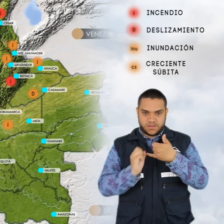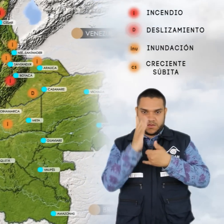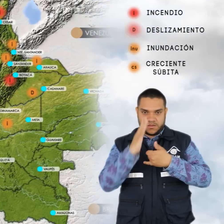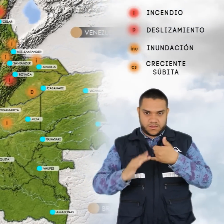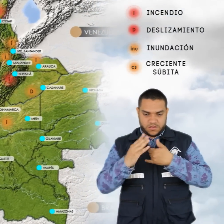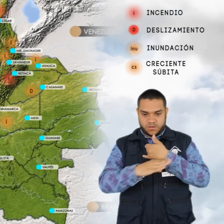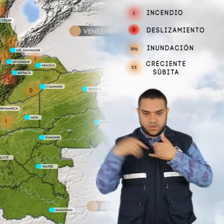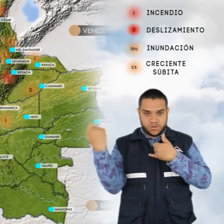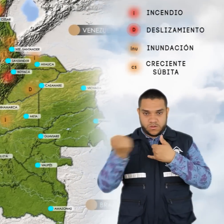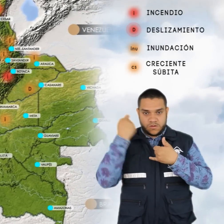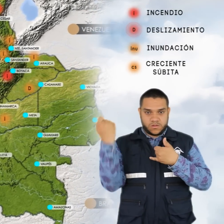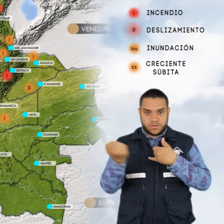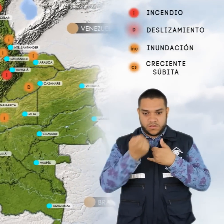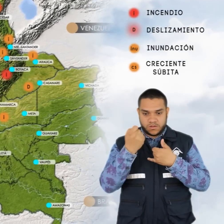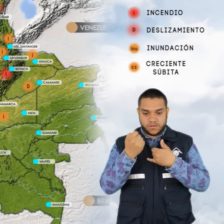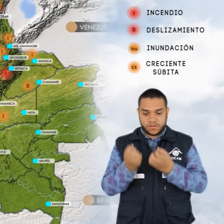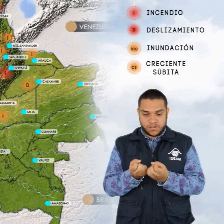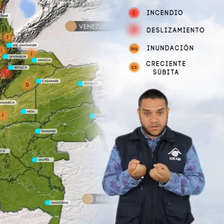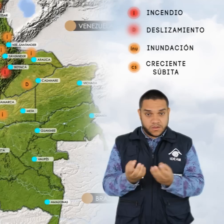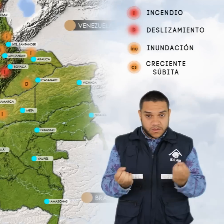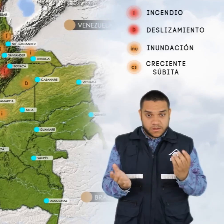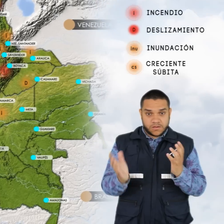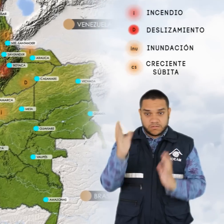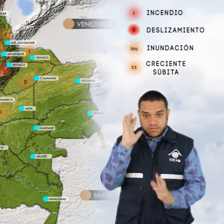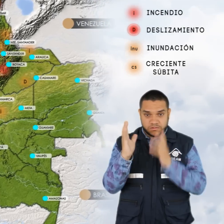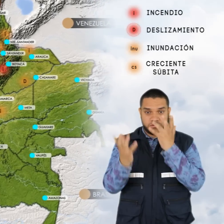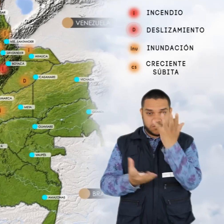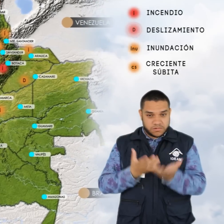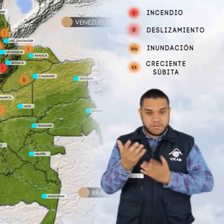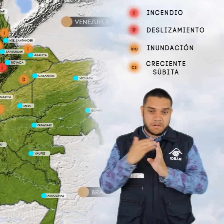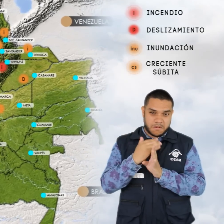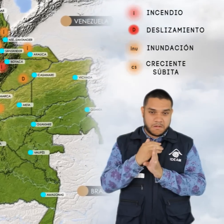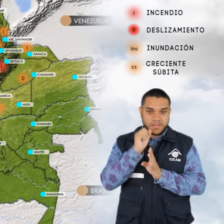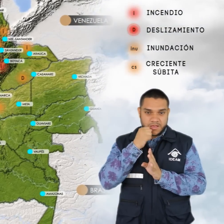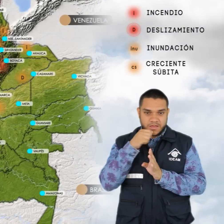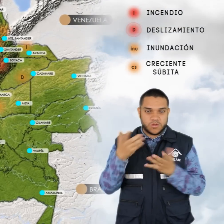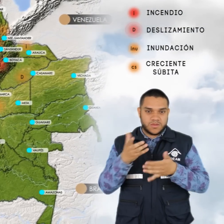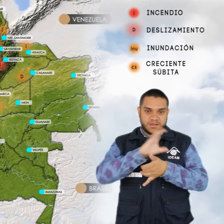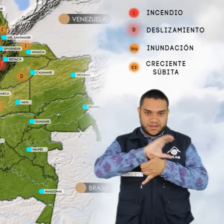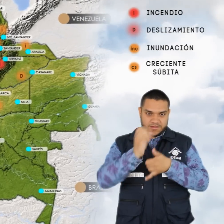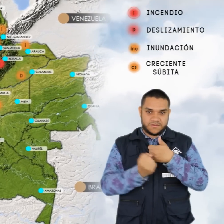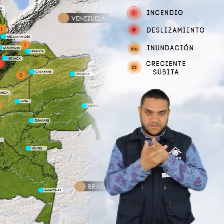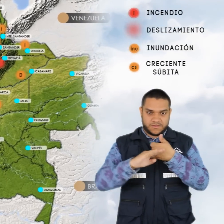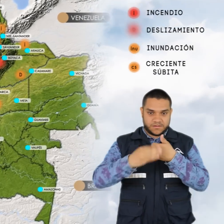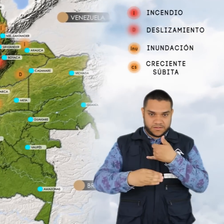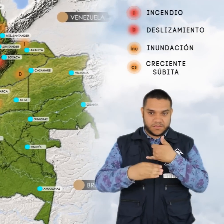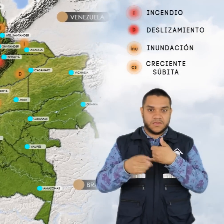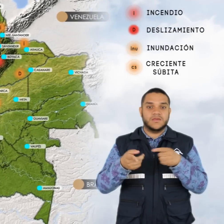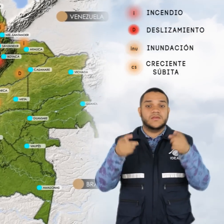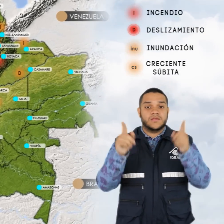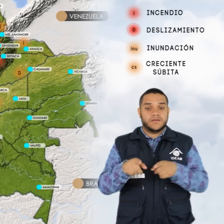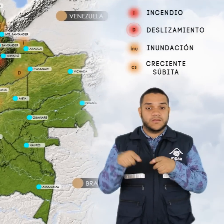Por amenaza moderada de incendios en algunos sectores de las regiones Andina y Caribe. Igualmente, por descensos